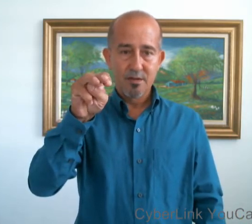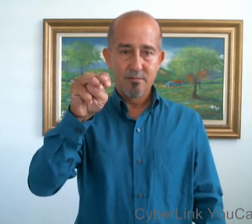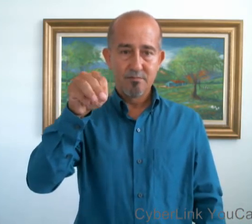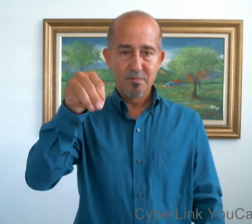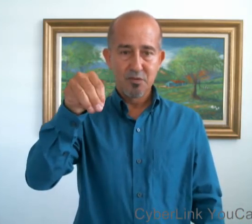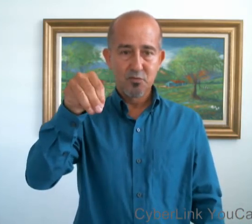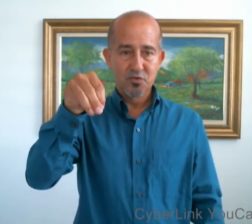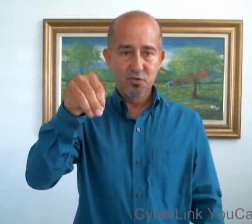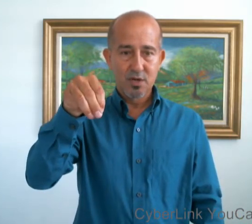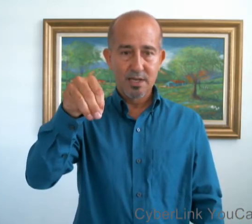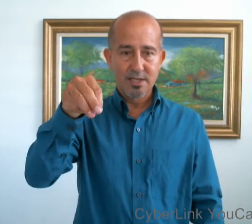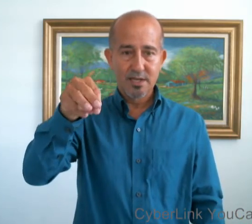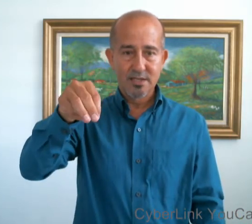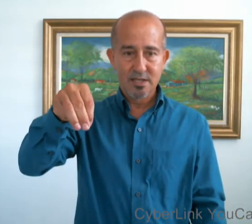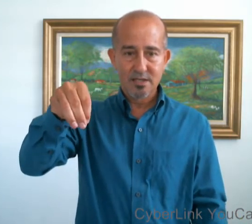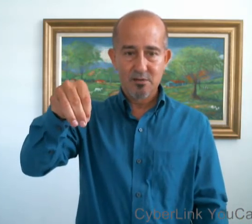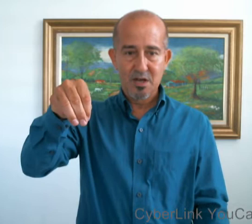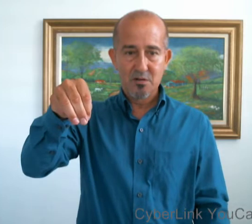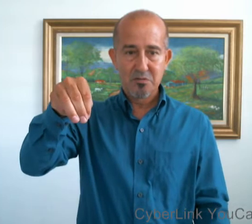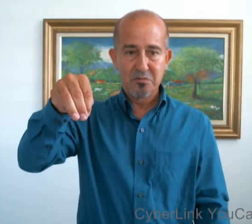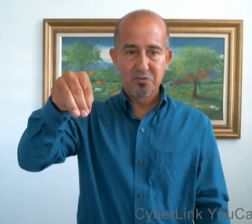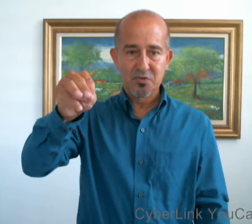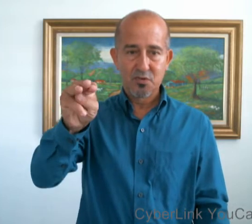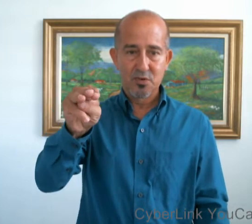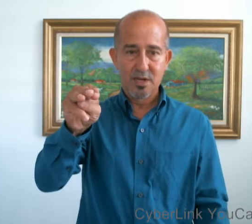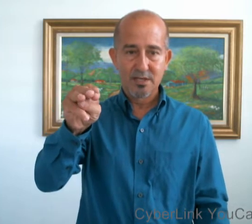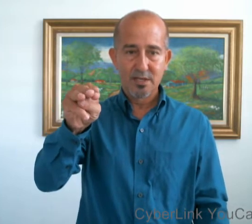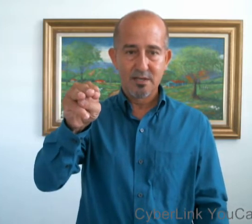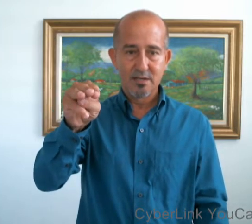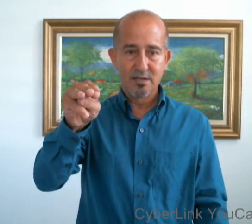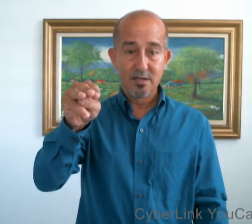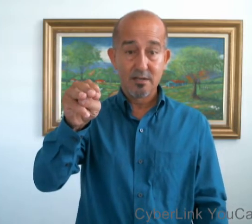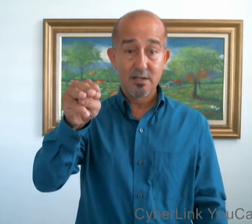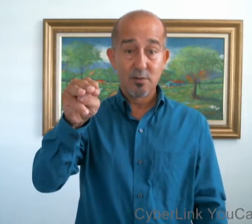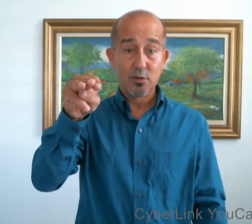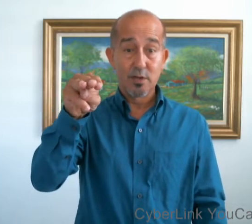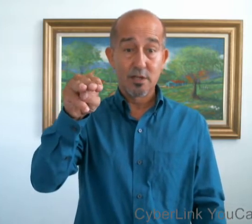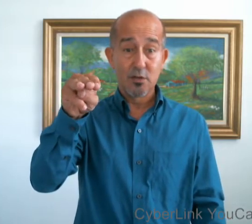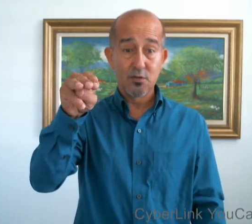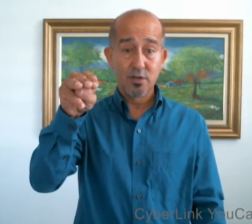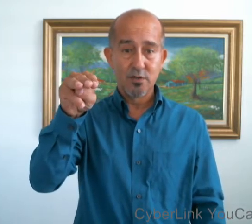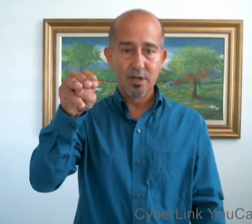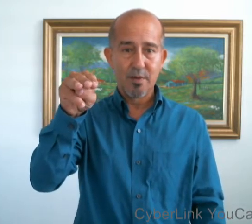Algunos solo la hacen así hacia abajo, otros solo la hacen así, sobre todo en Estados Unidos. M,